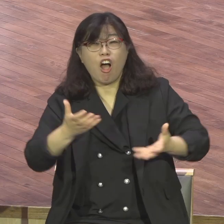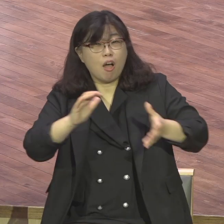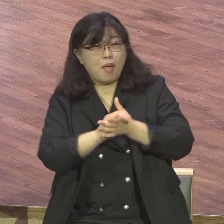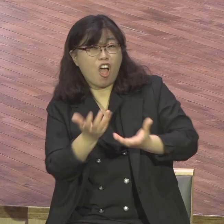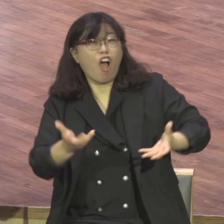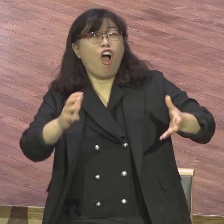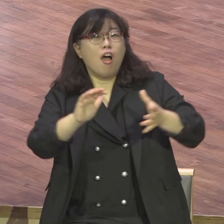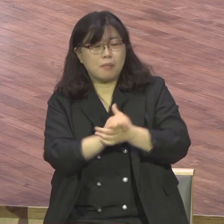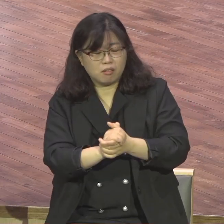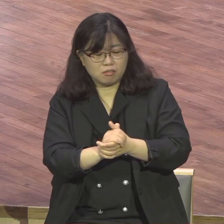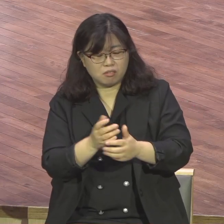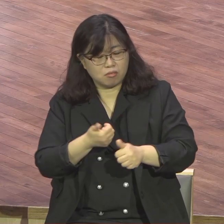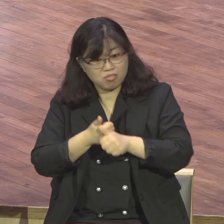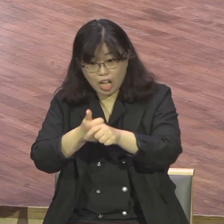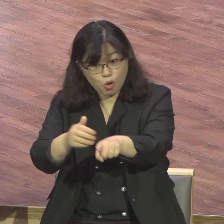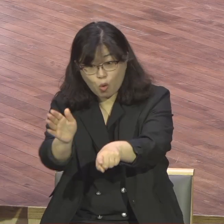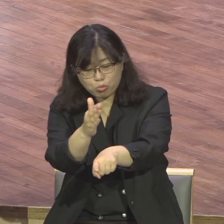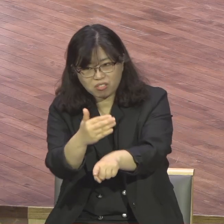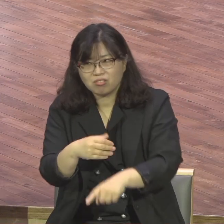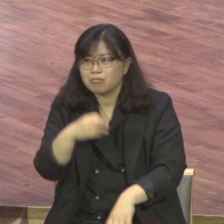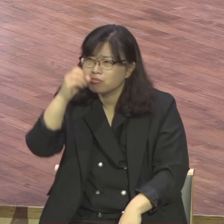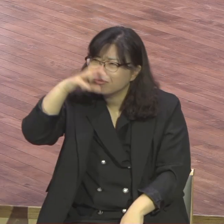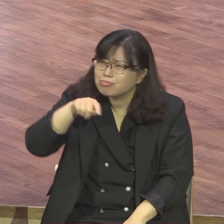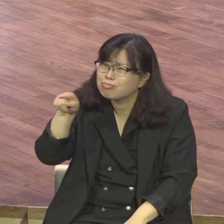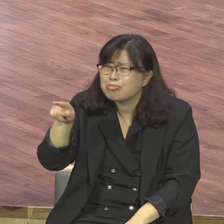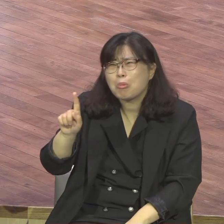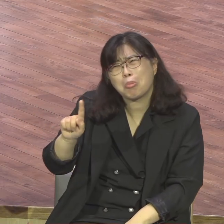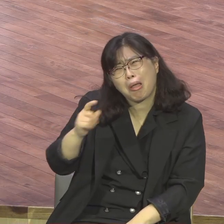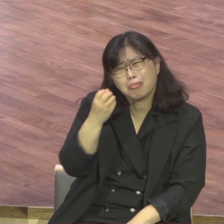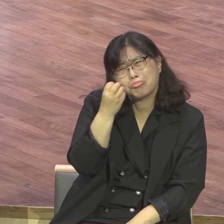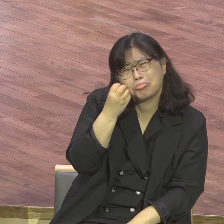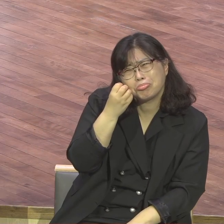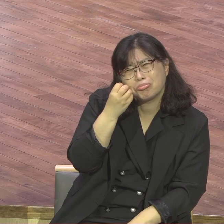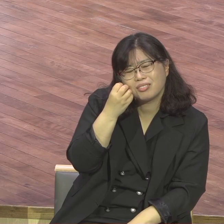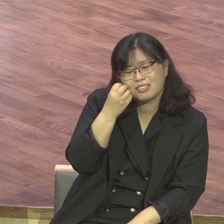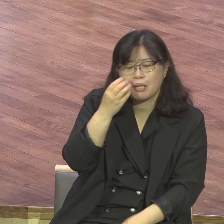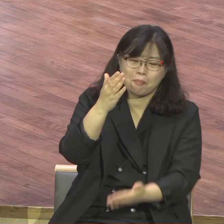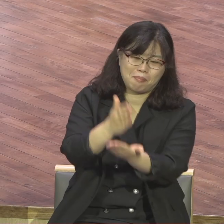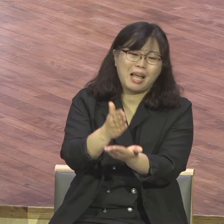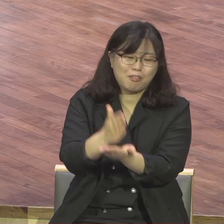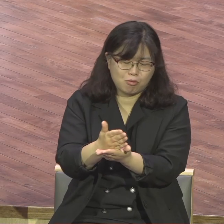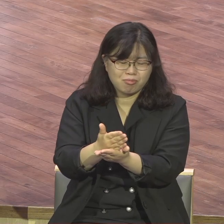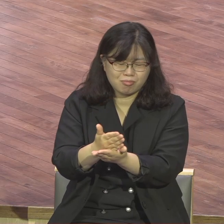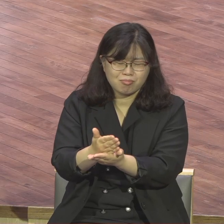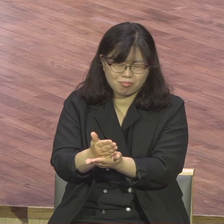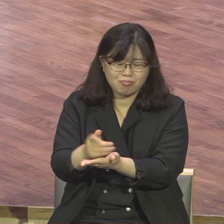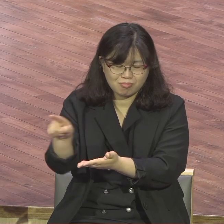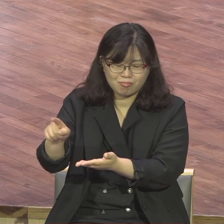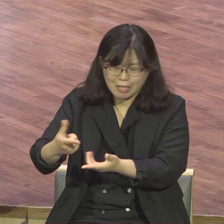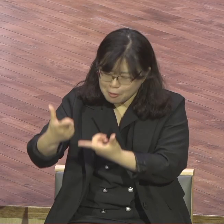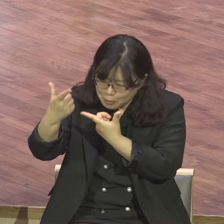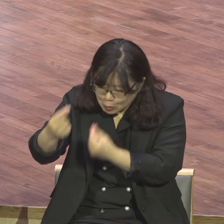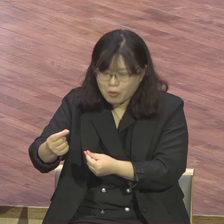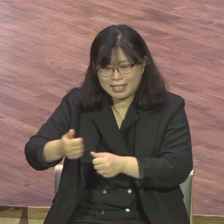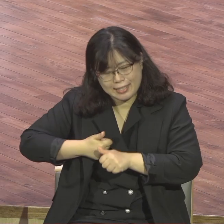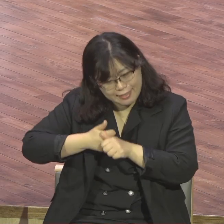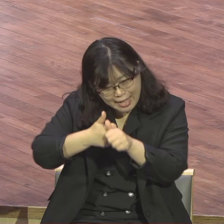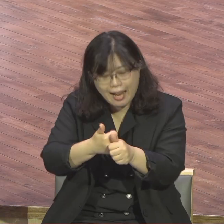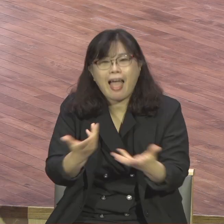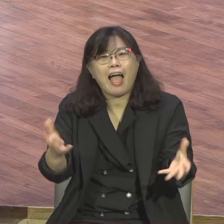여러분도 그래 하라 하잖아요 목이 찢어지라고 찢어지라고 그냥 회복 다 일어납니다